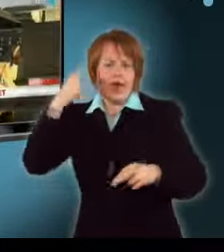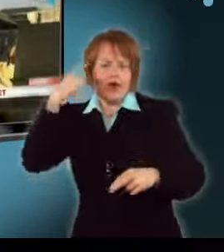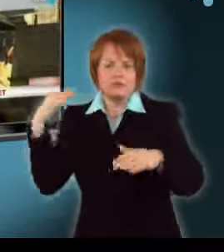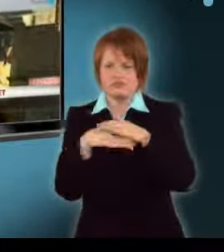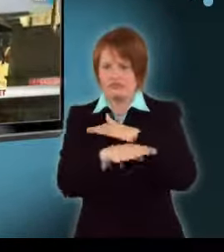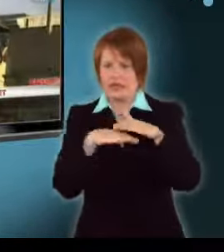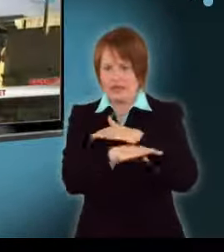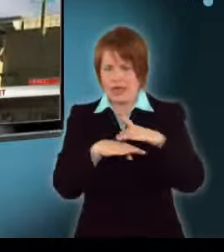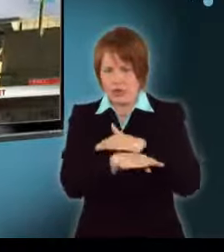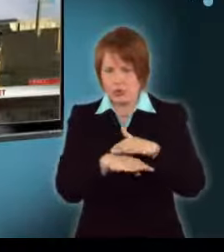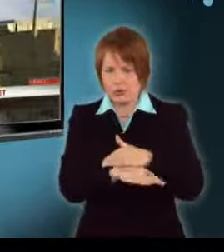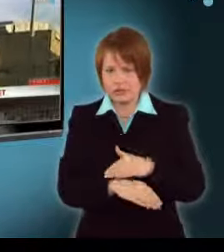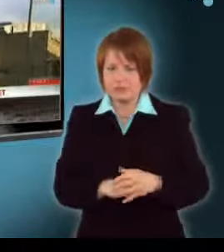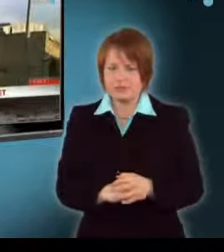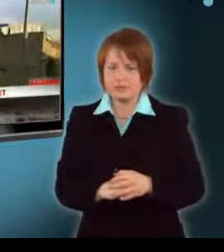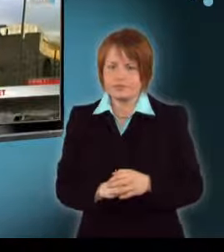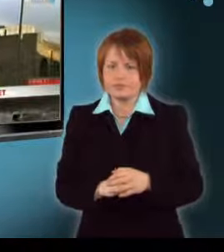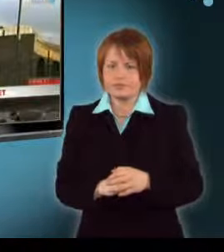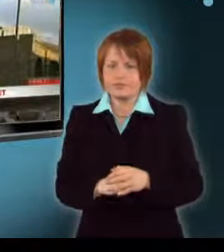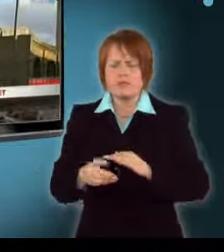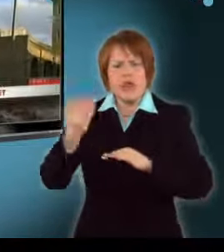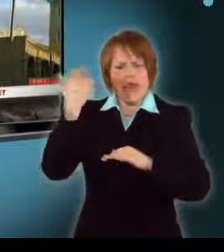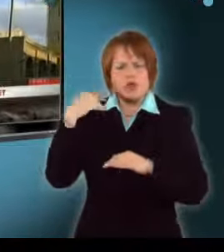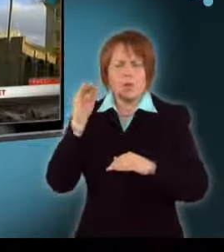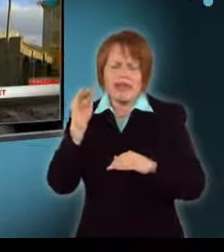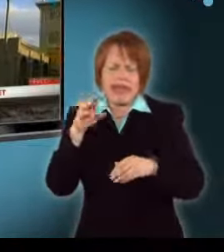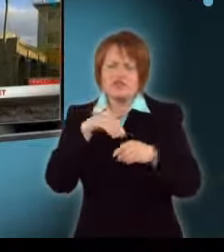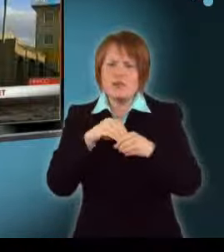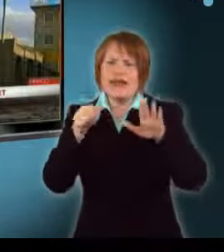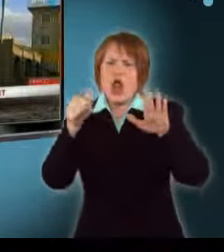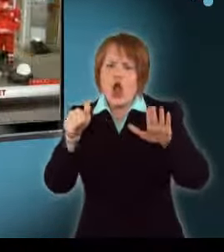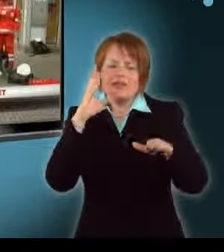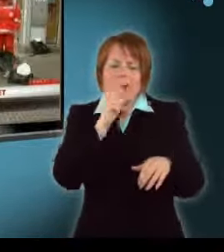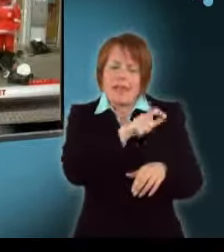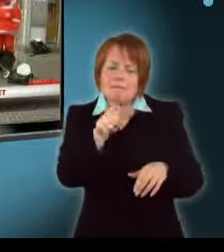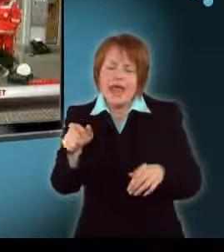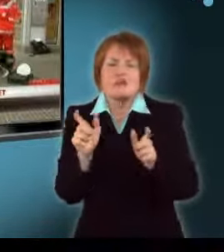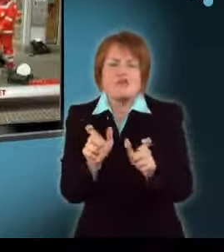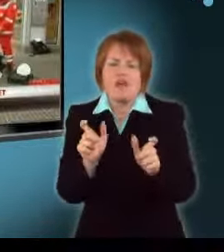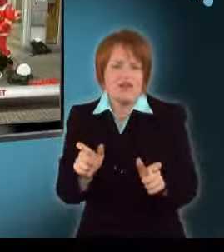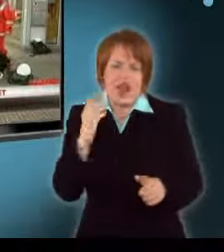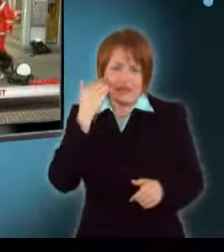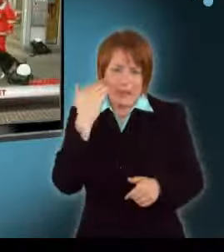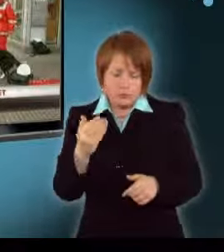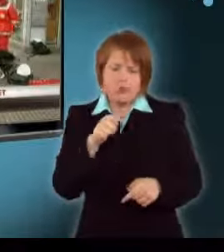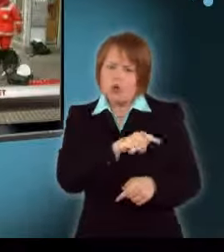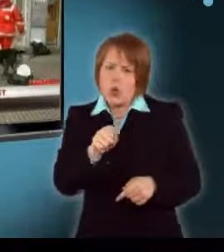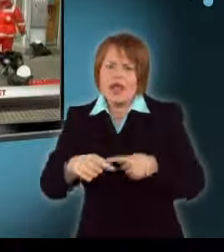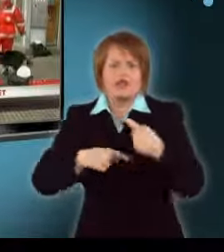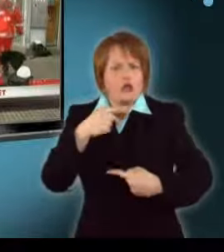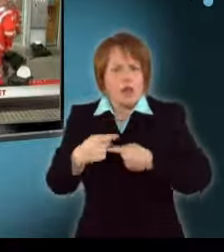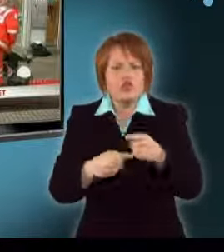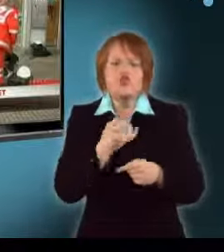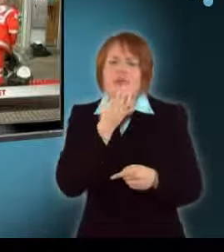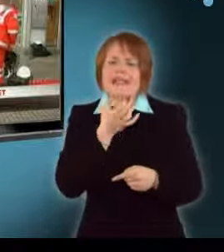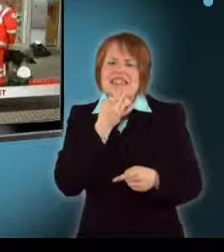menekülni az épületből. A legutóbbi jelentések szerint még hat ember sorsáról nem lehet tudni. Őket folyamatosan keresik